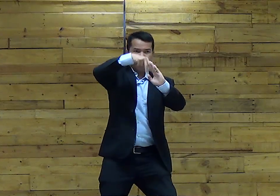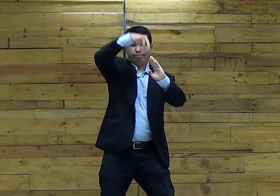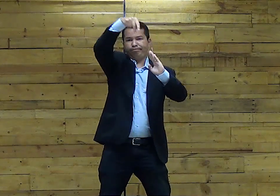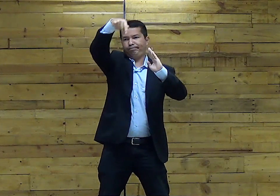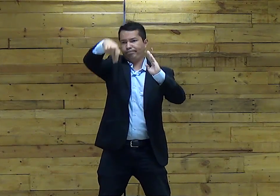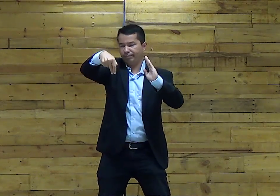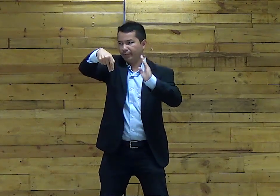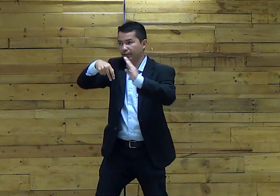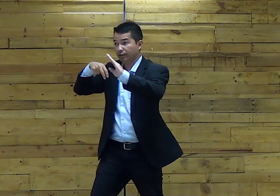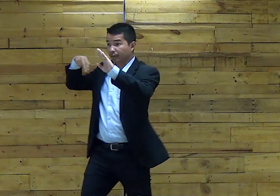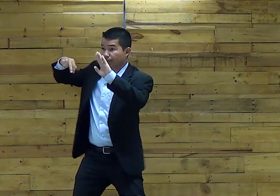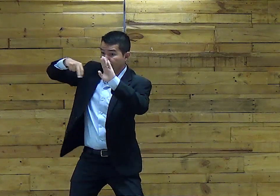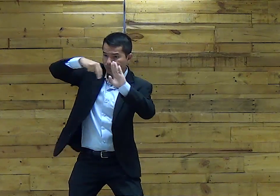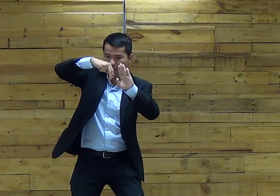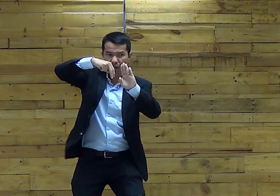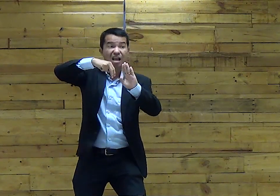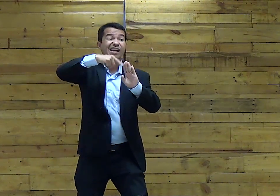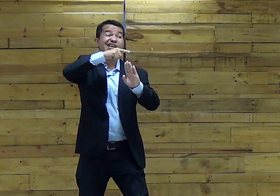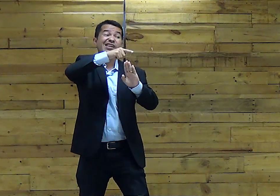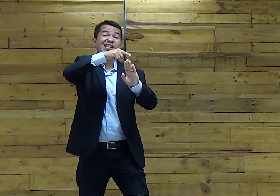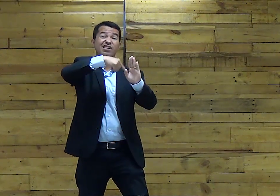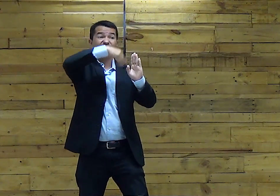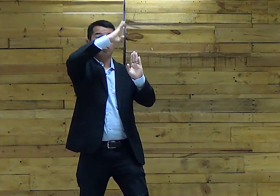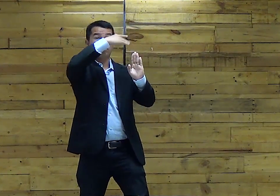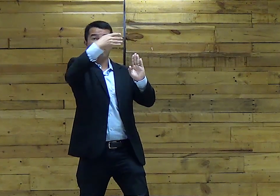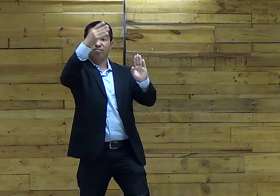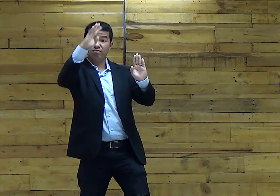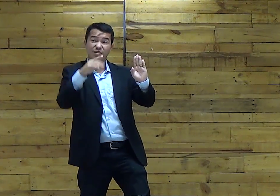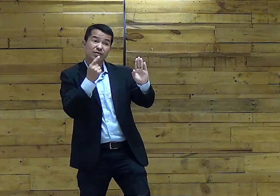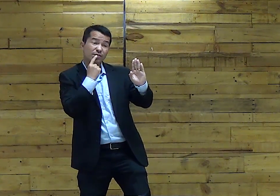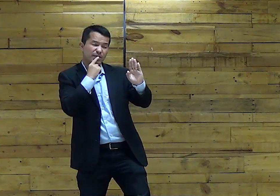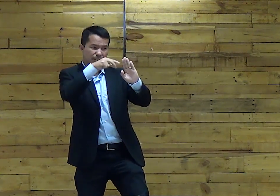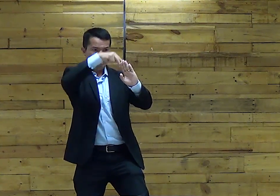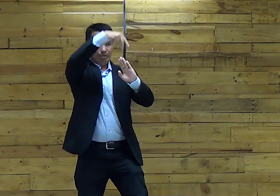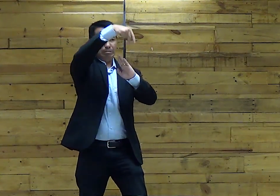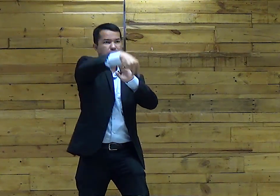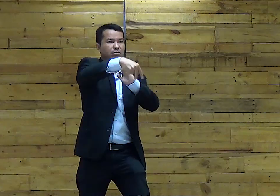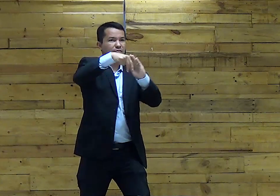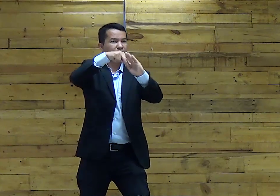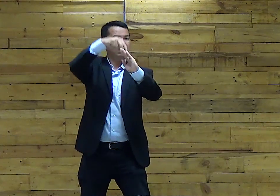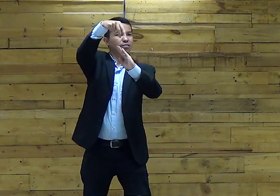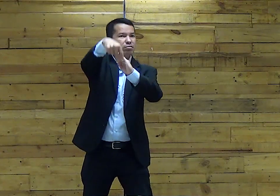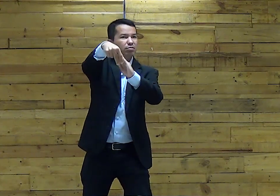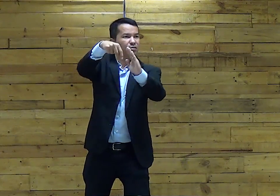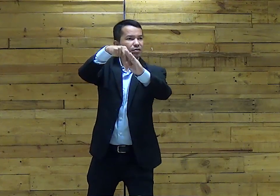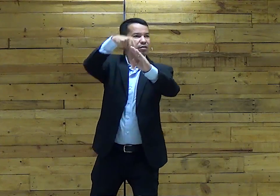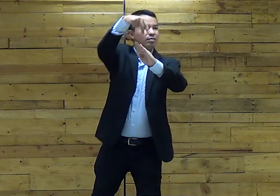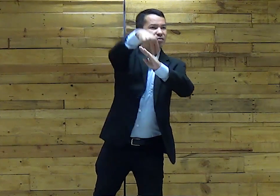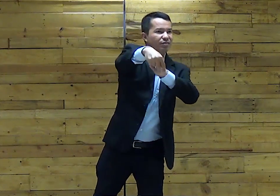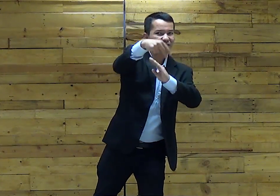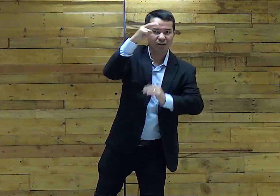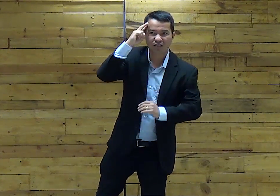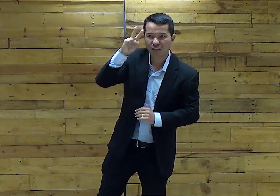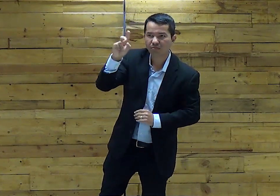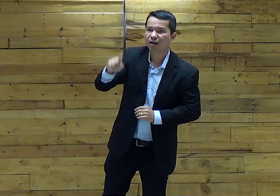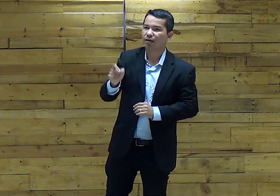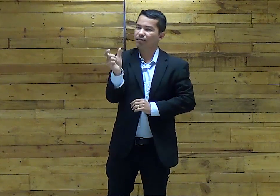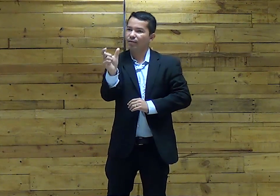A casa que estava Marcada pelo sangue O anjo saltava dela O anjo passava por dela E é isso que